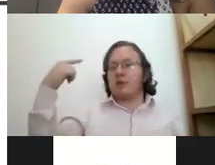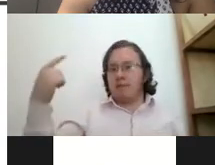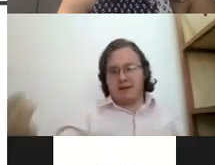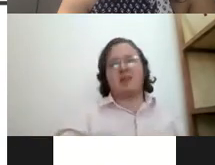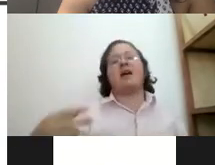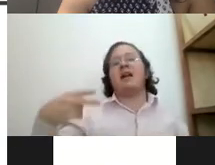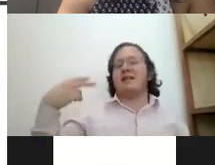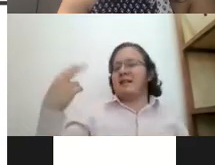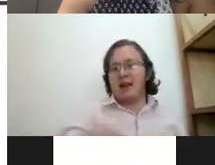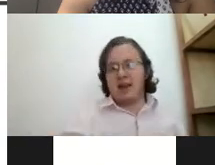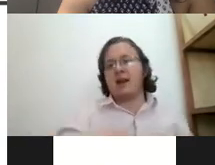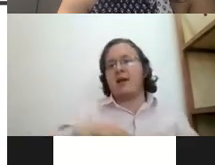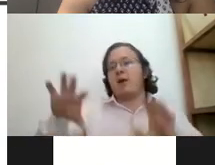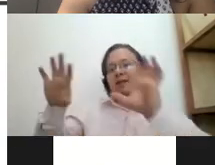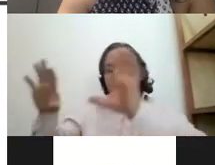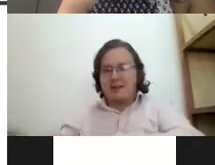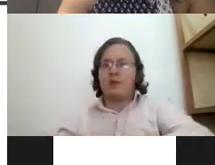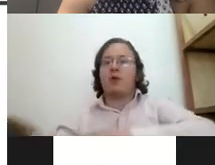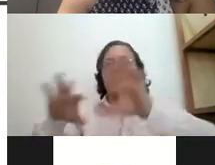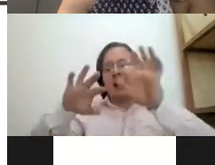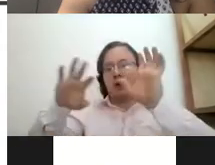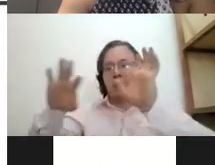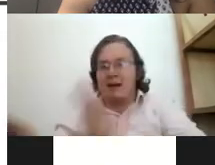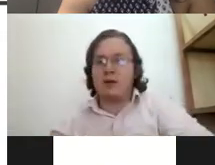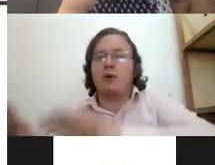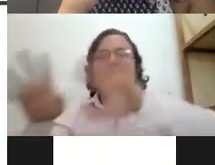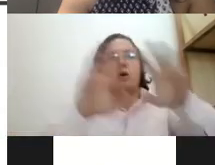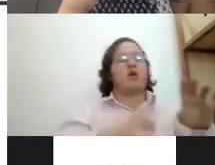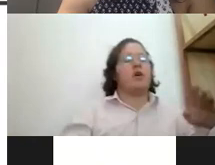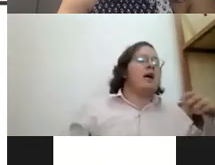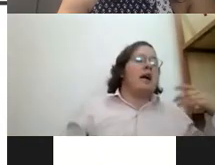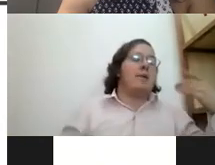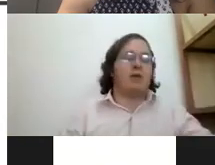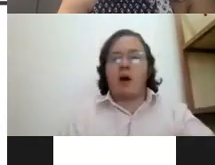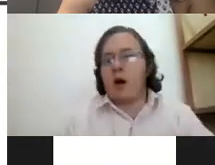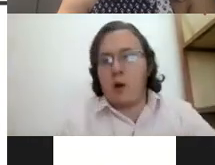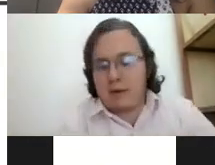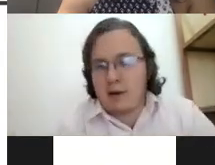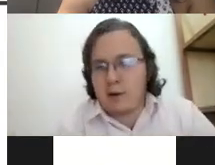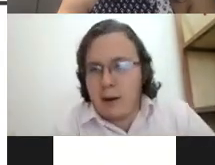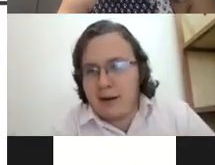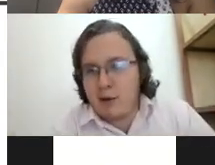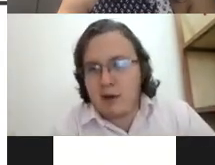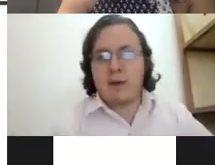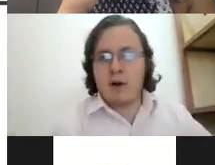capacitan y les enseñan y bueno vamos hacer esto porque de esto y porque de lo otro y me ha tocado que con personas con discapacidad auditiva no